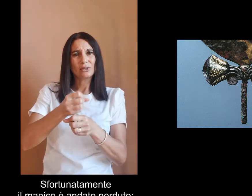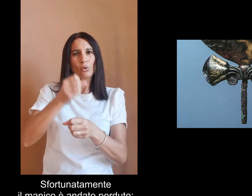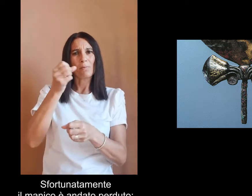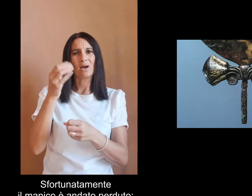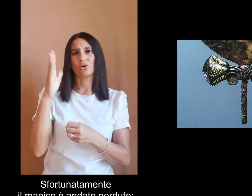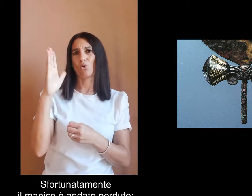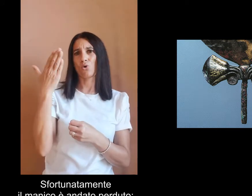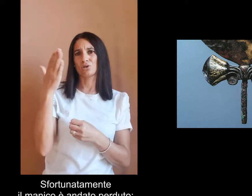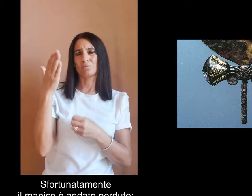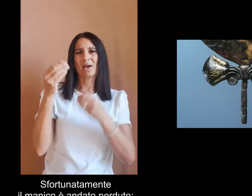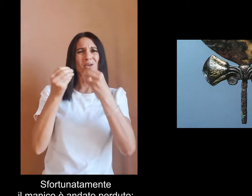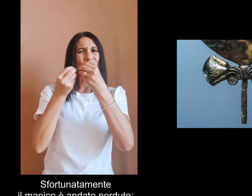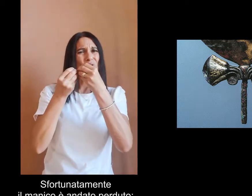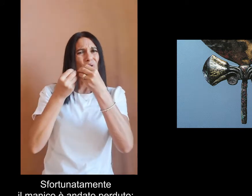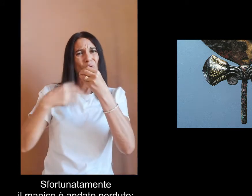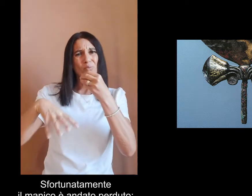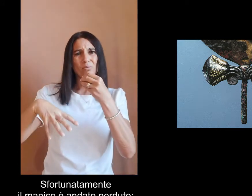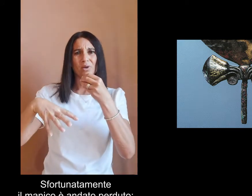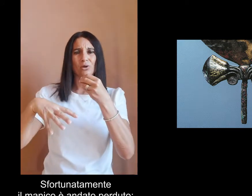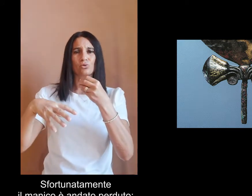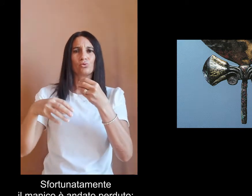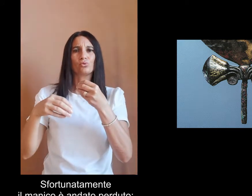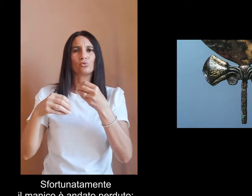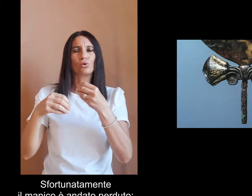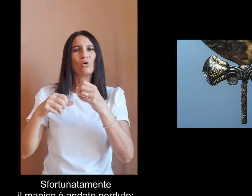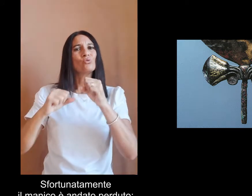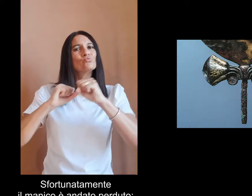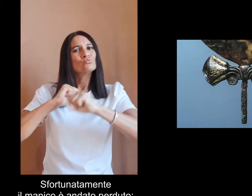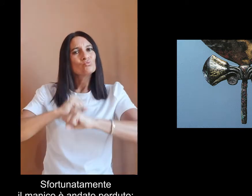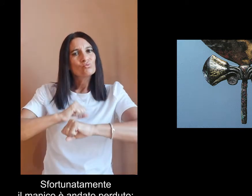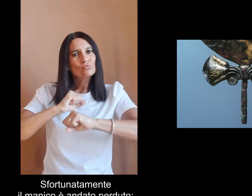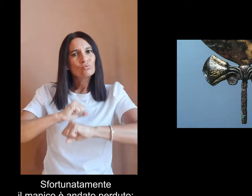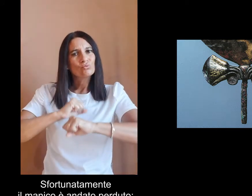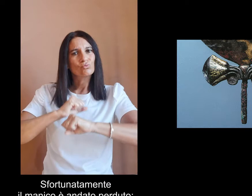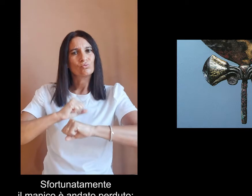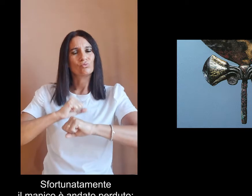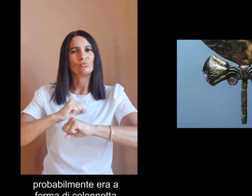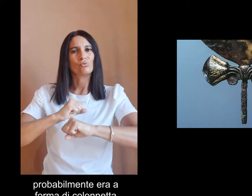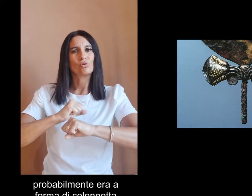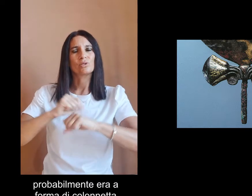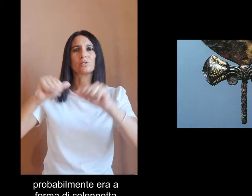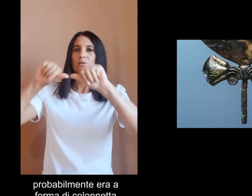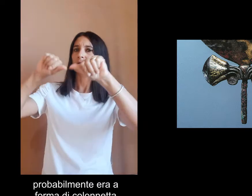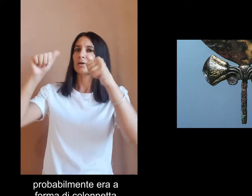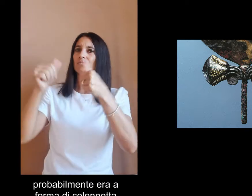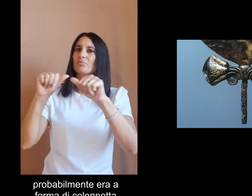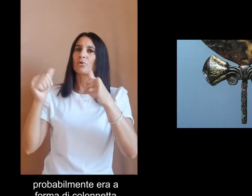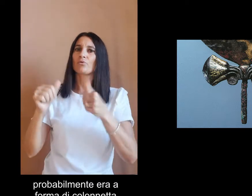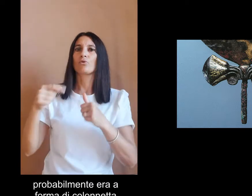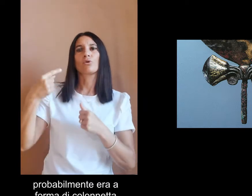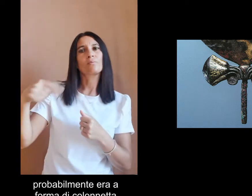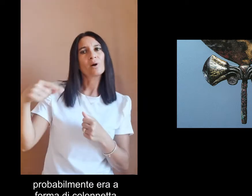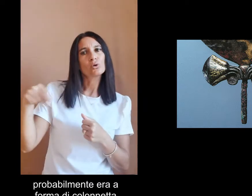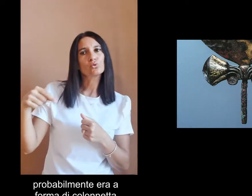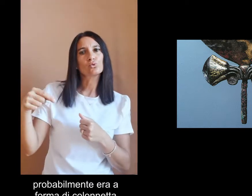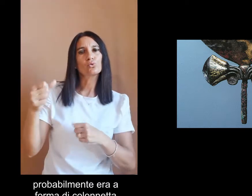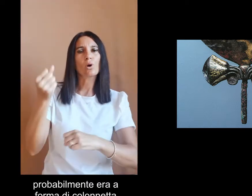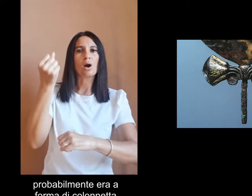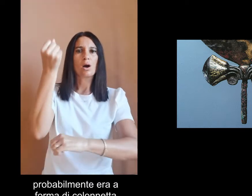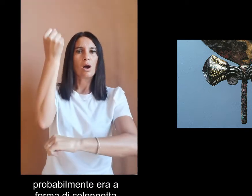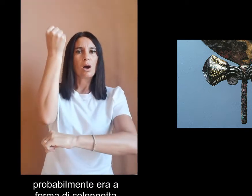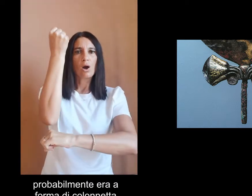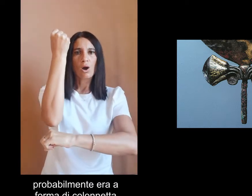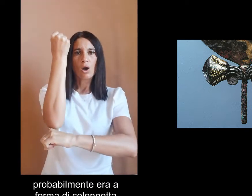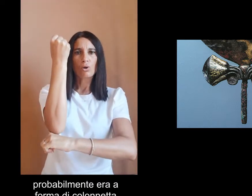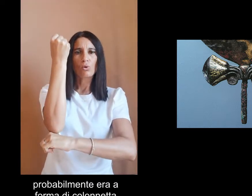il manico è andato perduto probabilmente era a